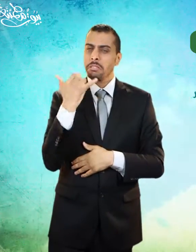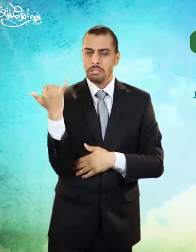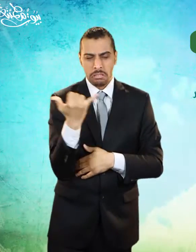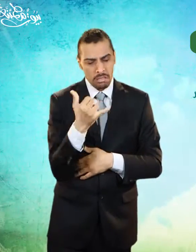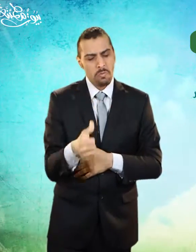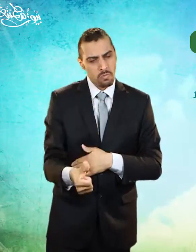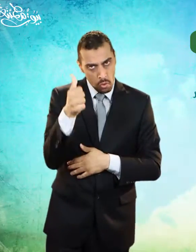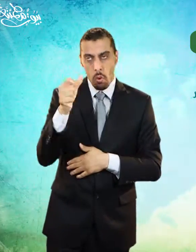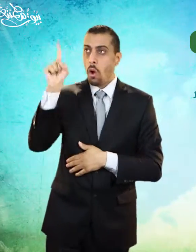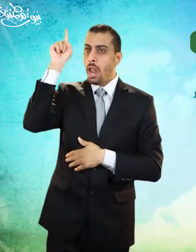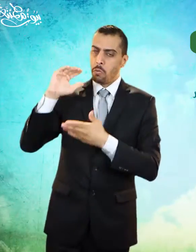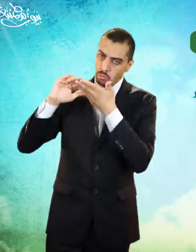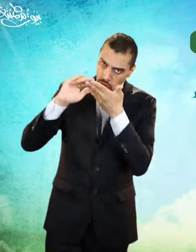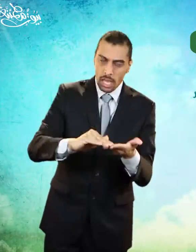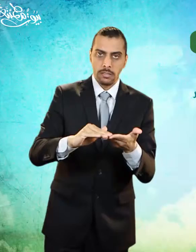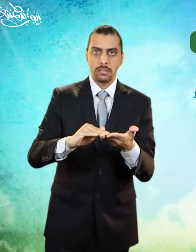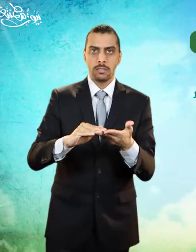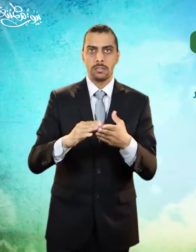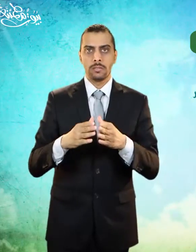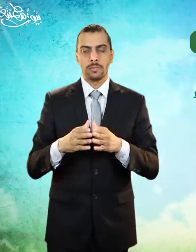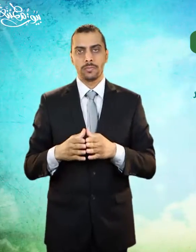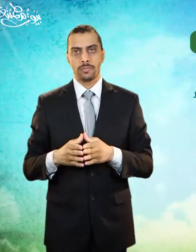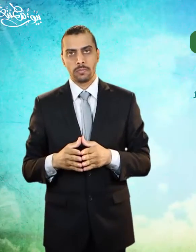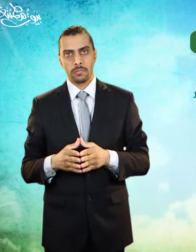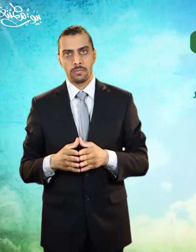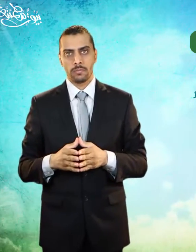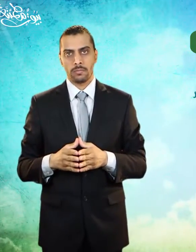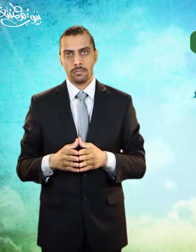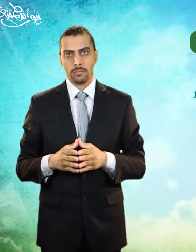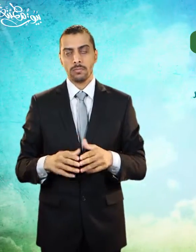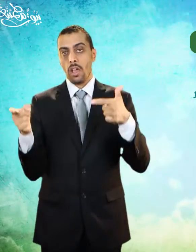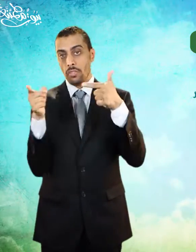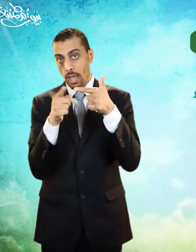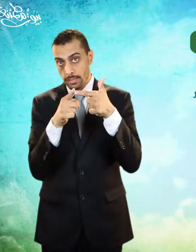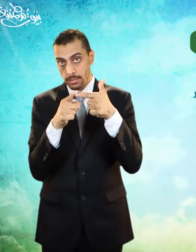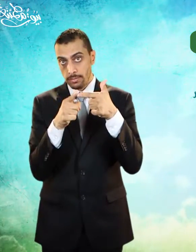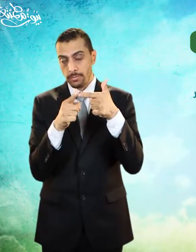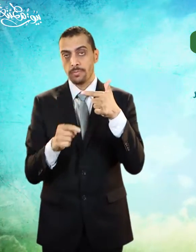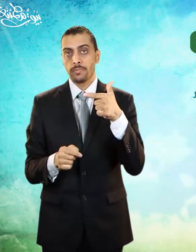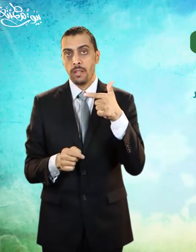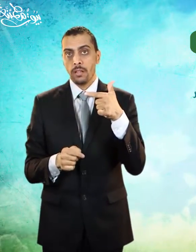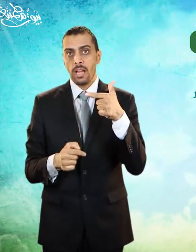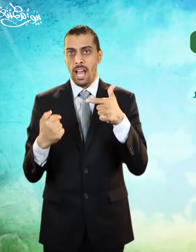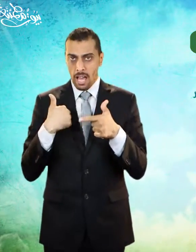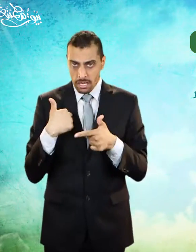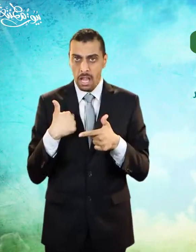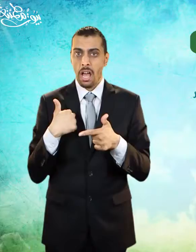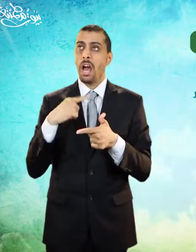يسير على من يسره الله له 2- الرضا